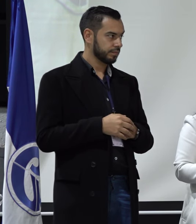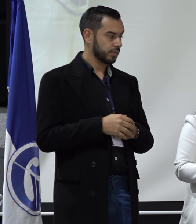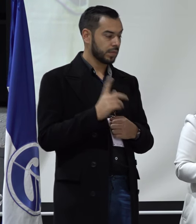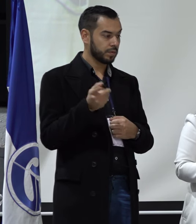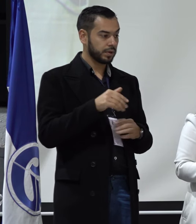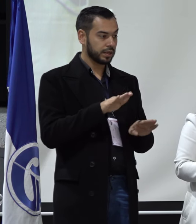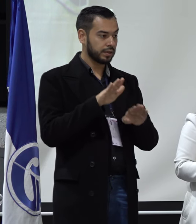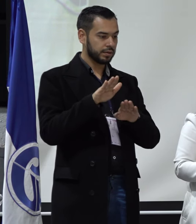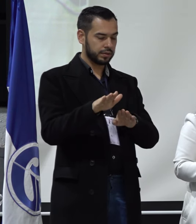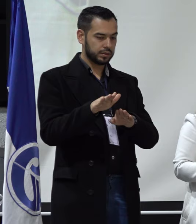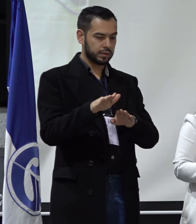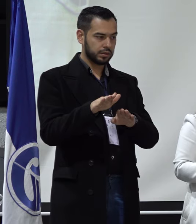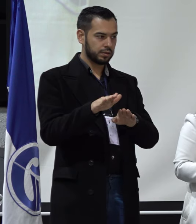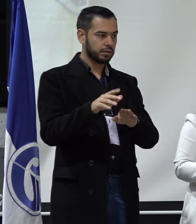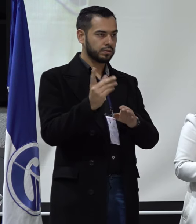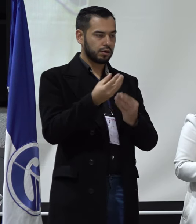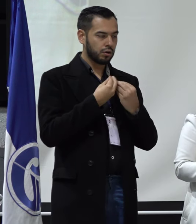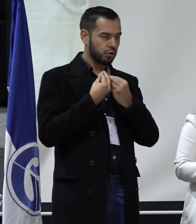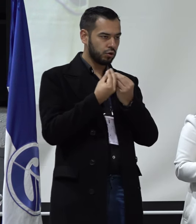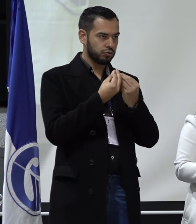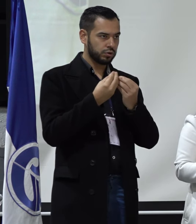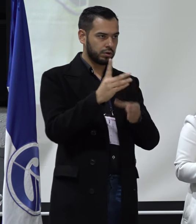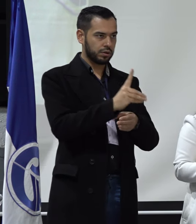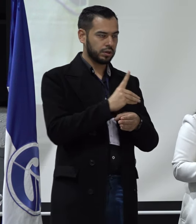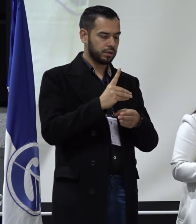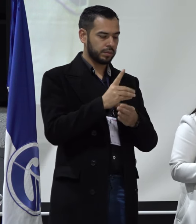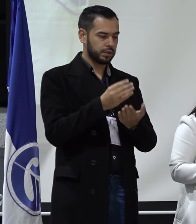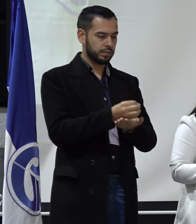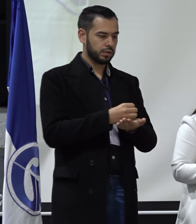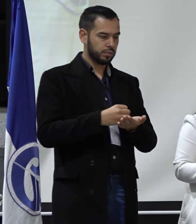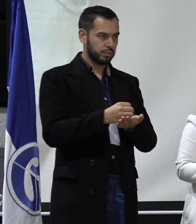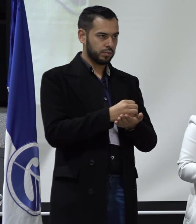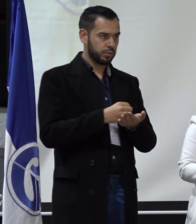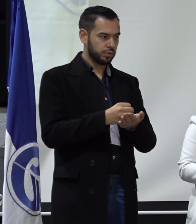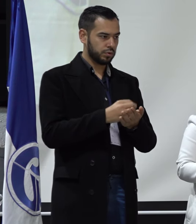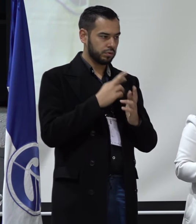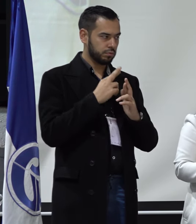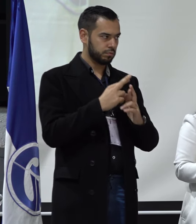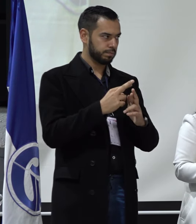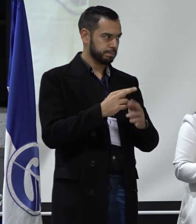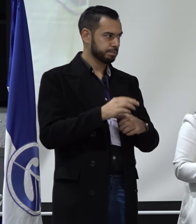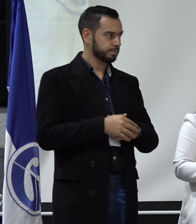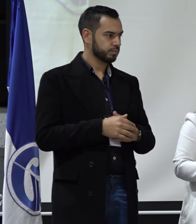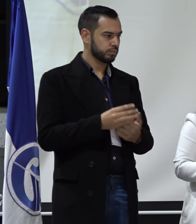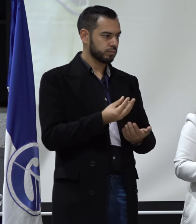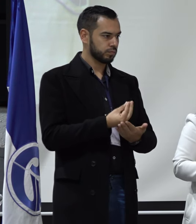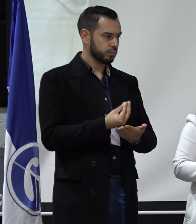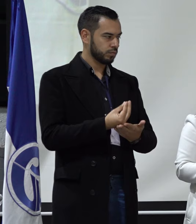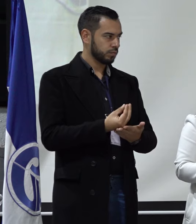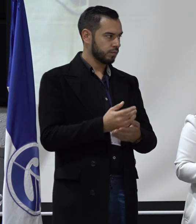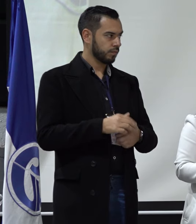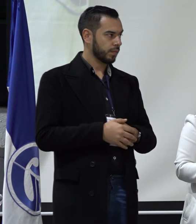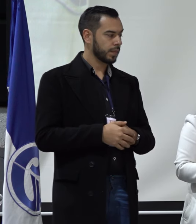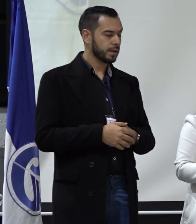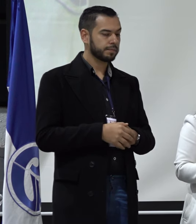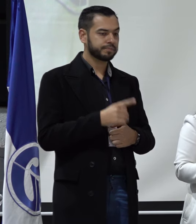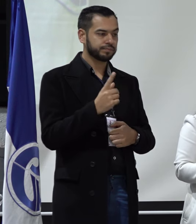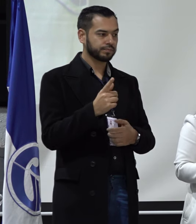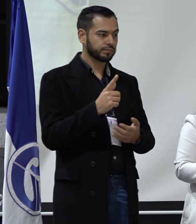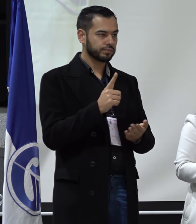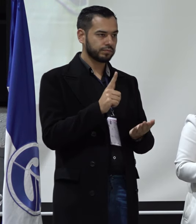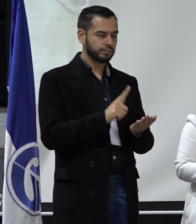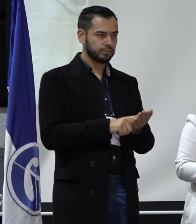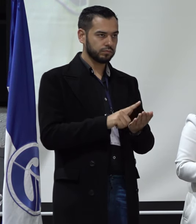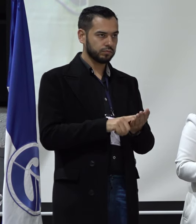representación de egresados ante consejo de departamento de biología, los resultados son los siguientes. La fórmula que se encontraba